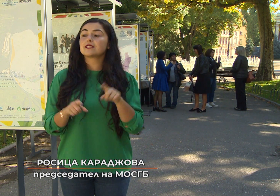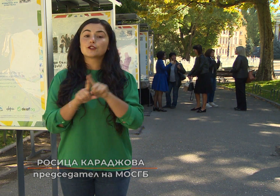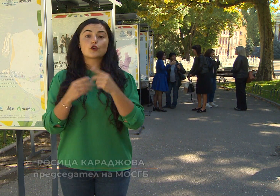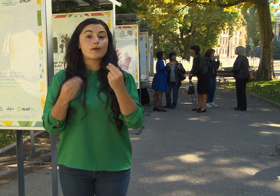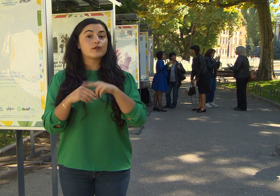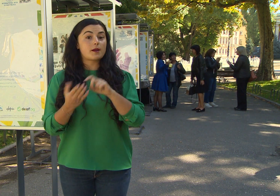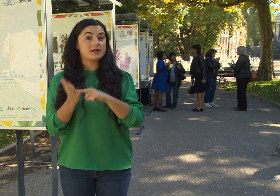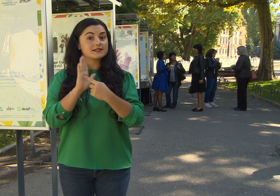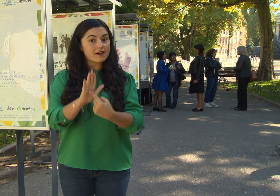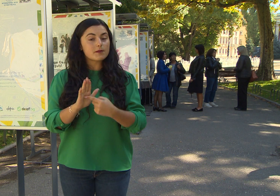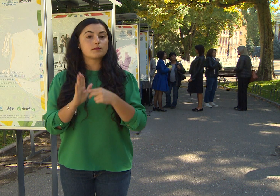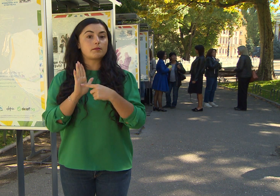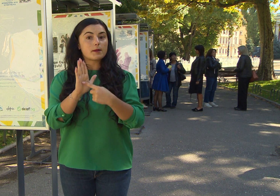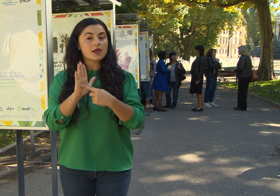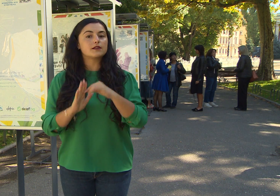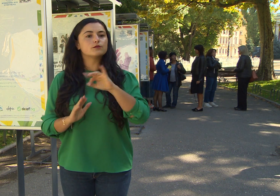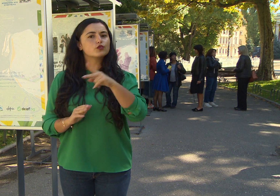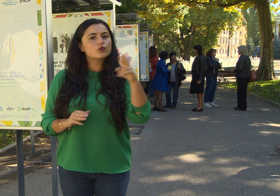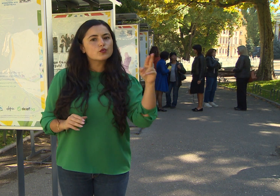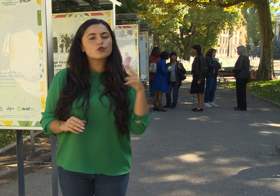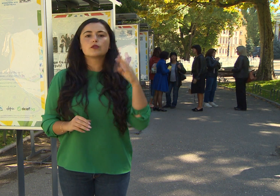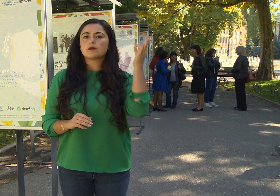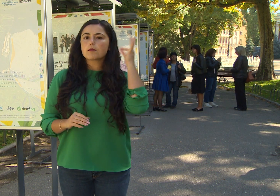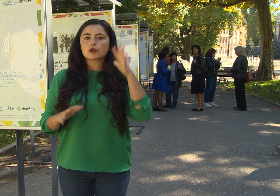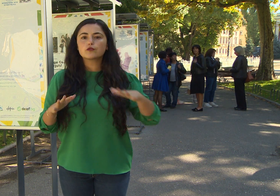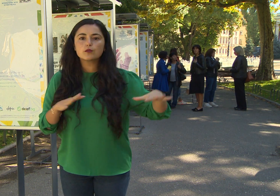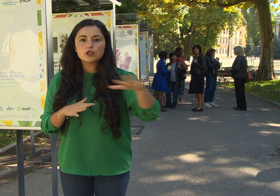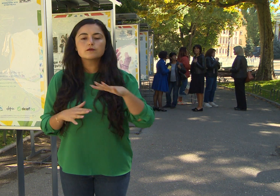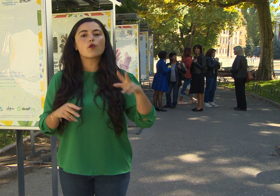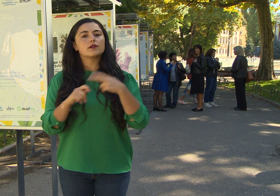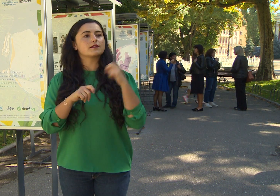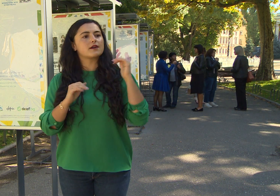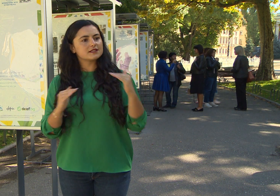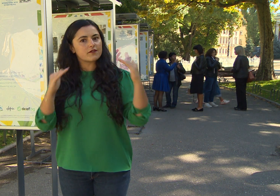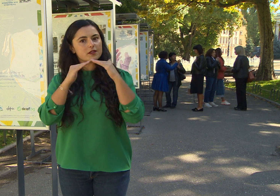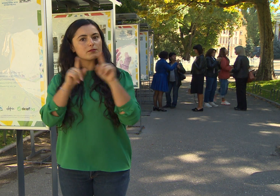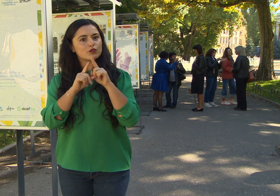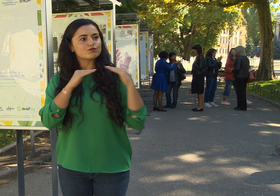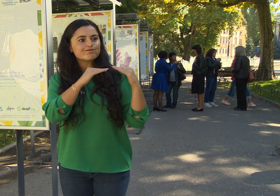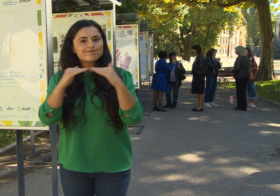много горда. Тук сме, за да покажем на чуващото общество, че ние сме равноправни граждани.